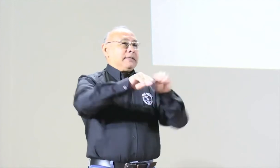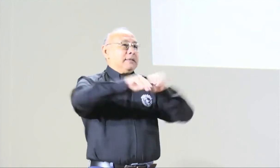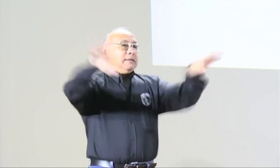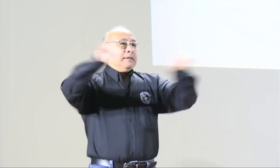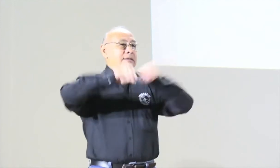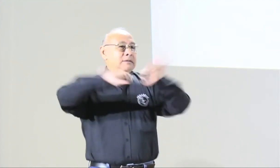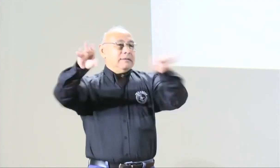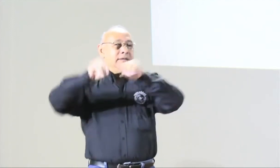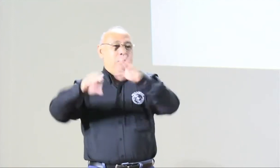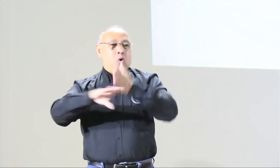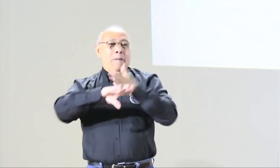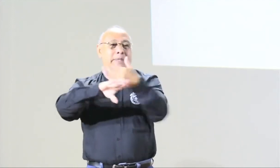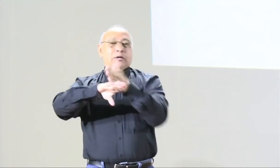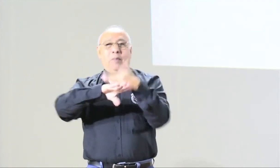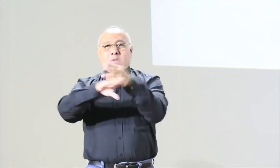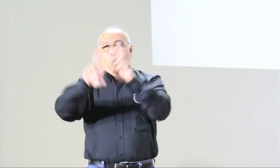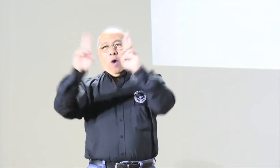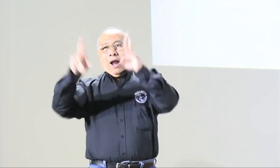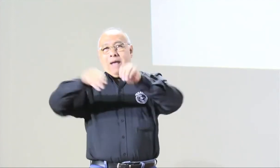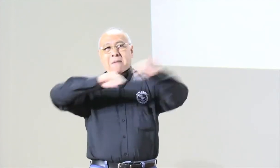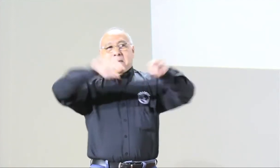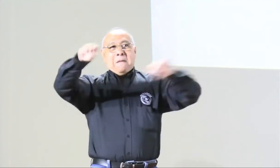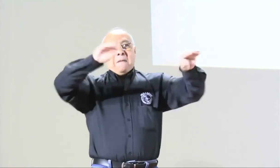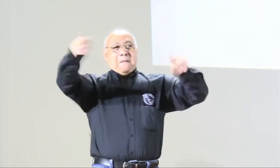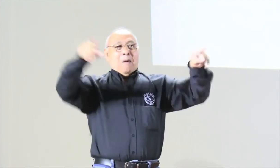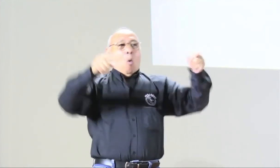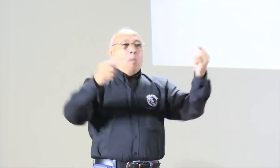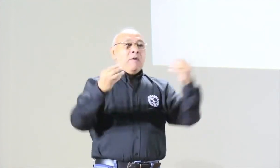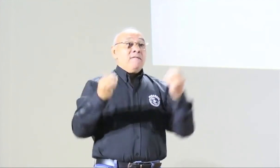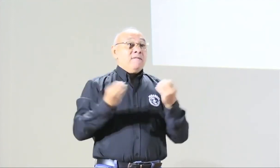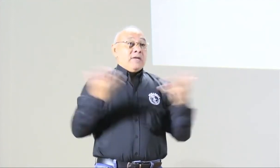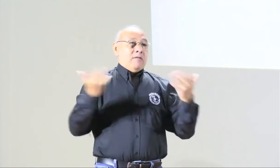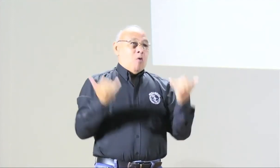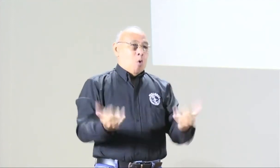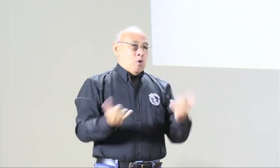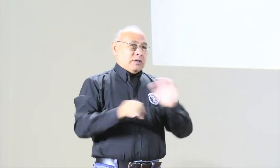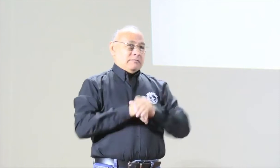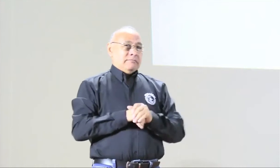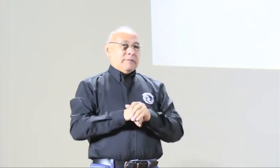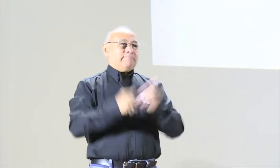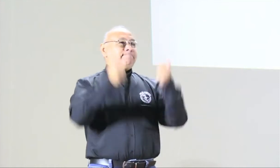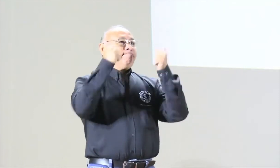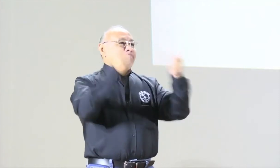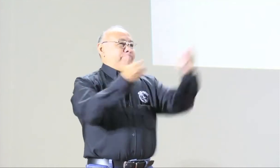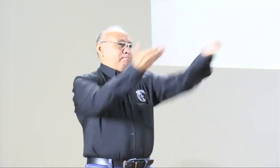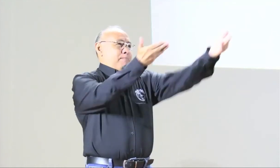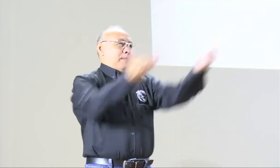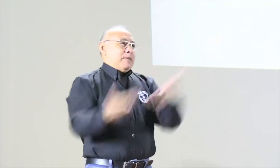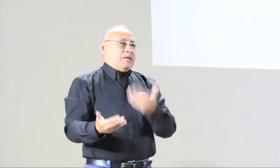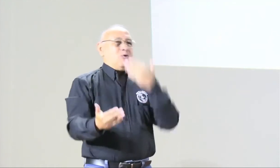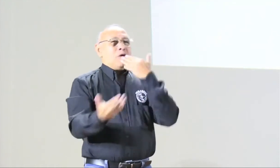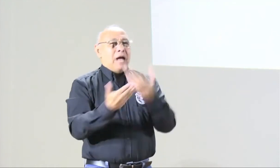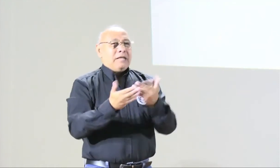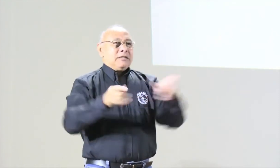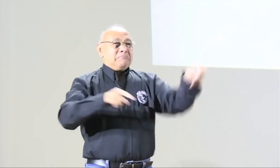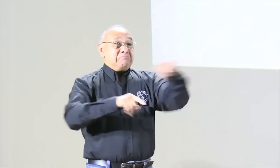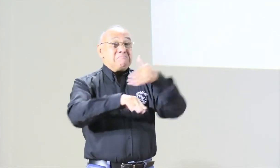en nuestro perfil y pueden compartirlo a sus amigos, conocidos. Porque el día de hoy vamos a estar